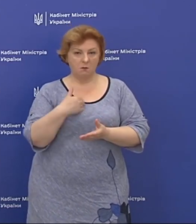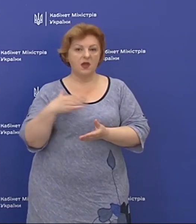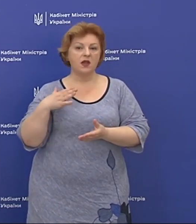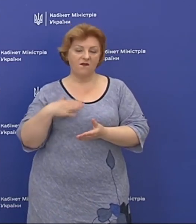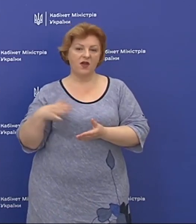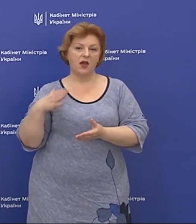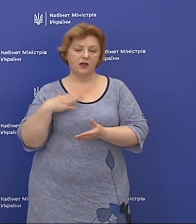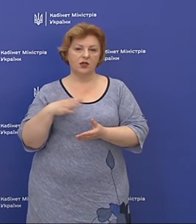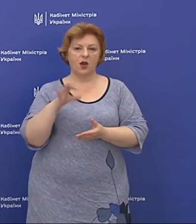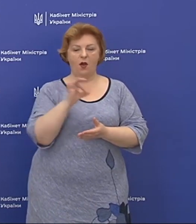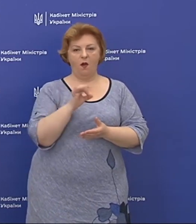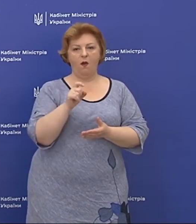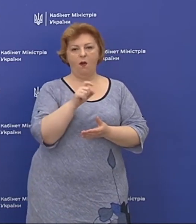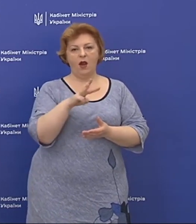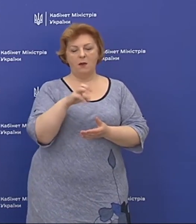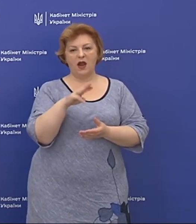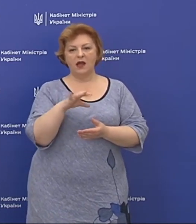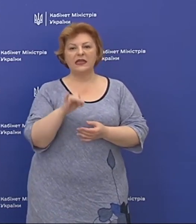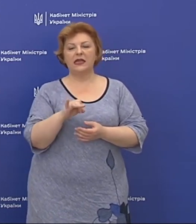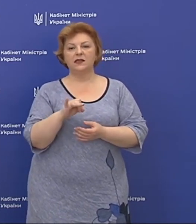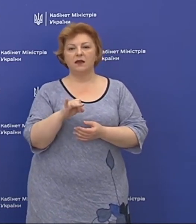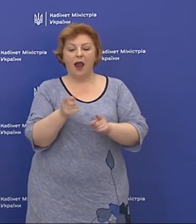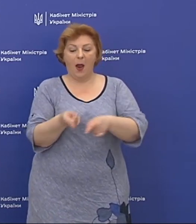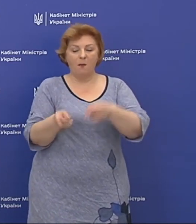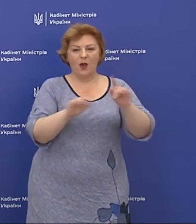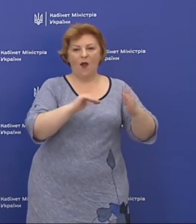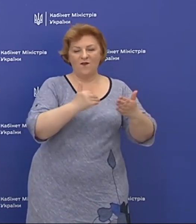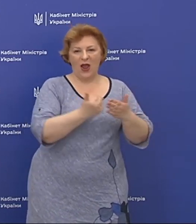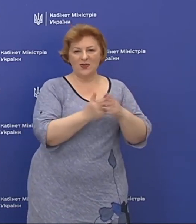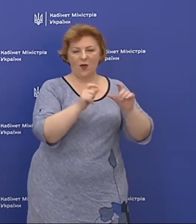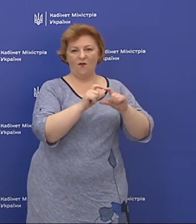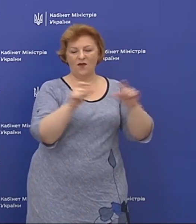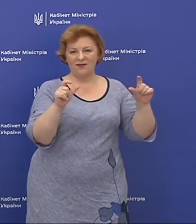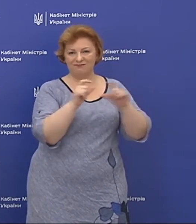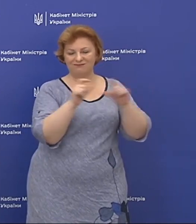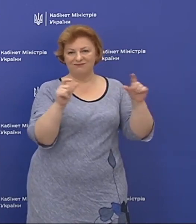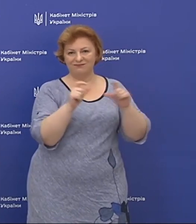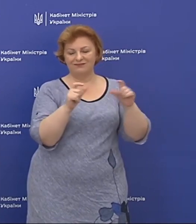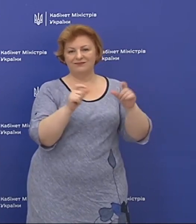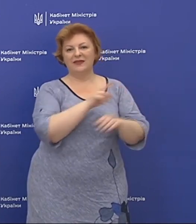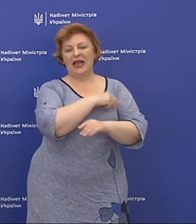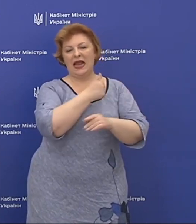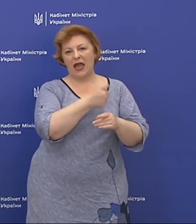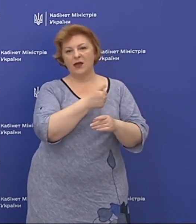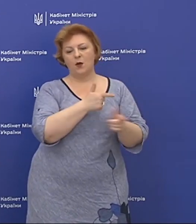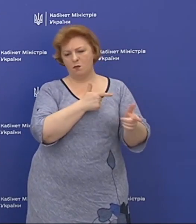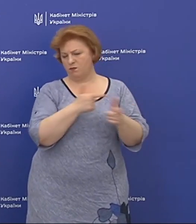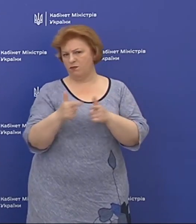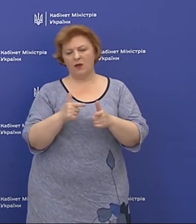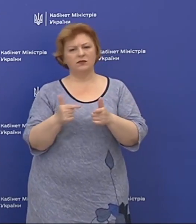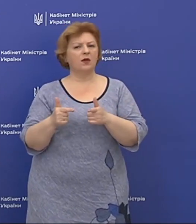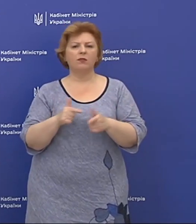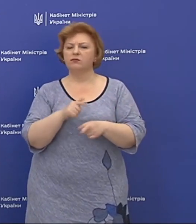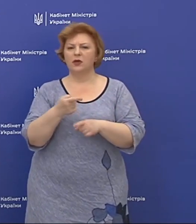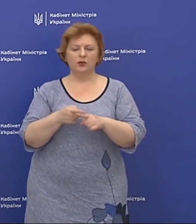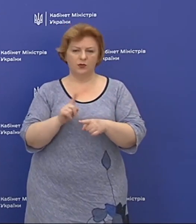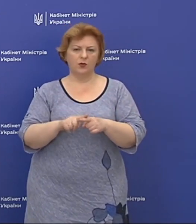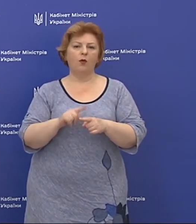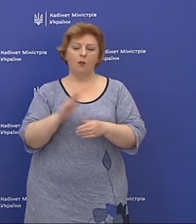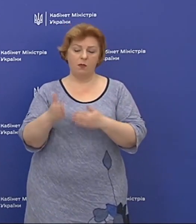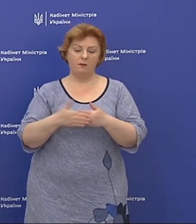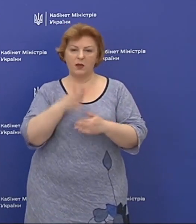очікуванні, Охмаддит в очікуванні переселення в нову лікарню, йде повна підготовка до цього, і я думаю, що це найближчим часом буде.